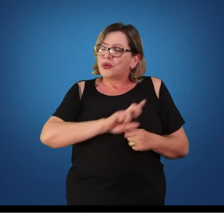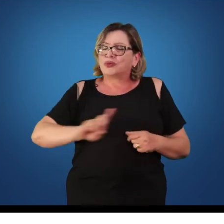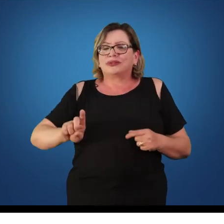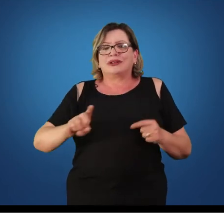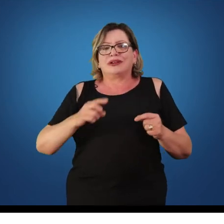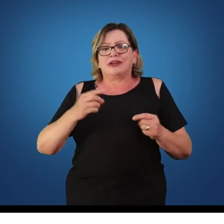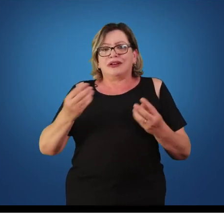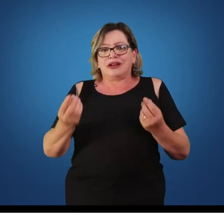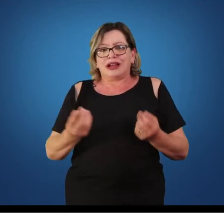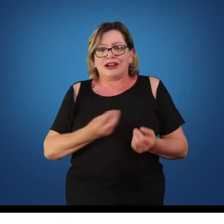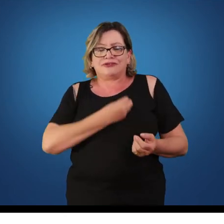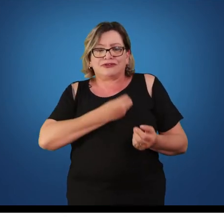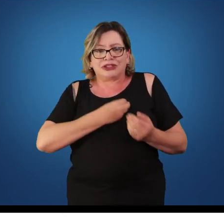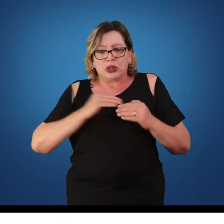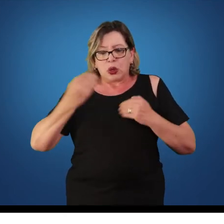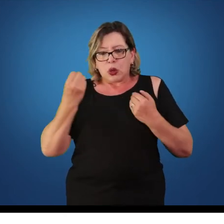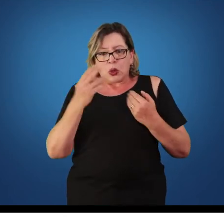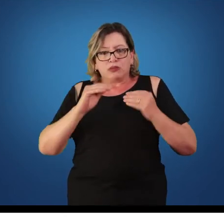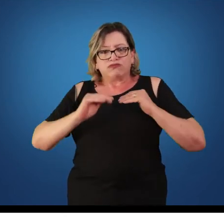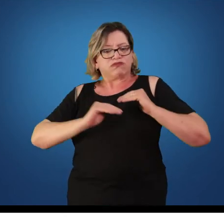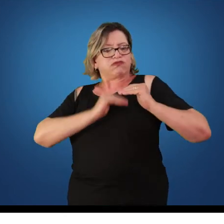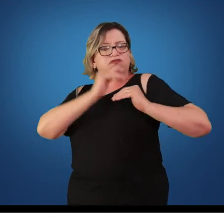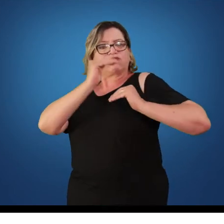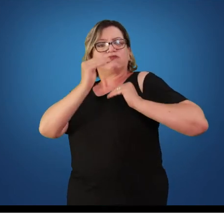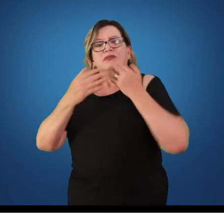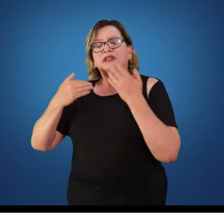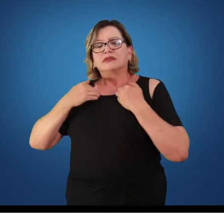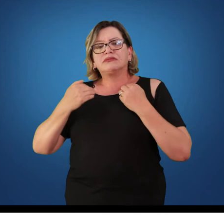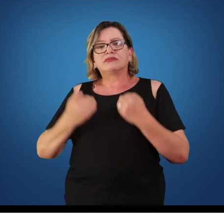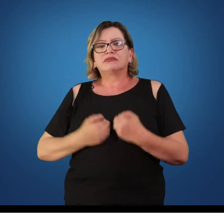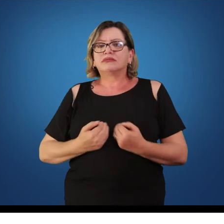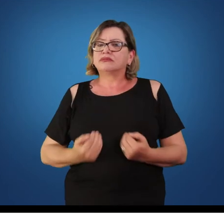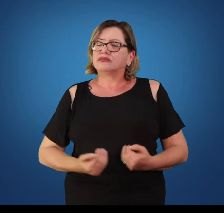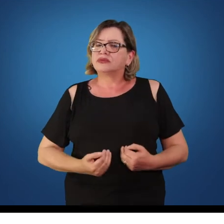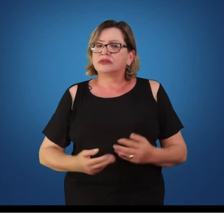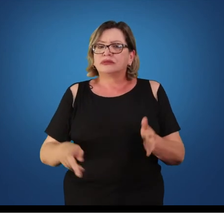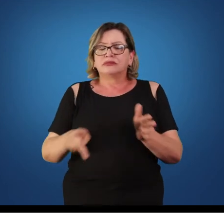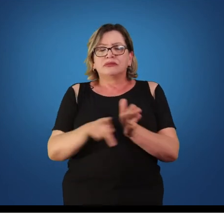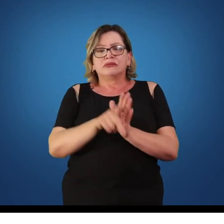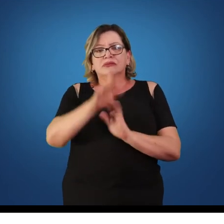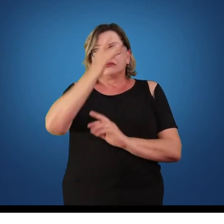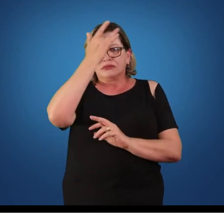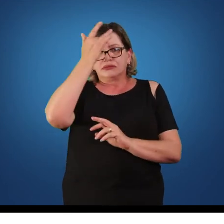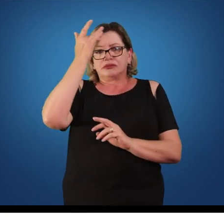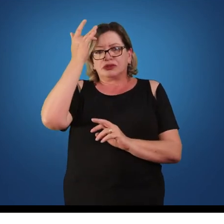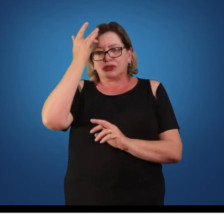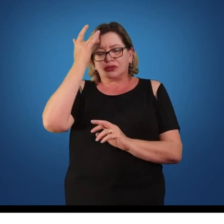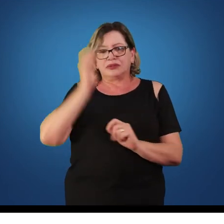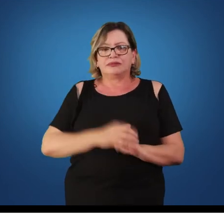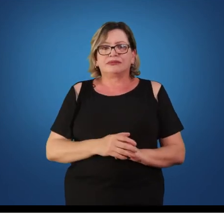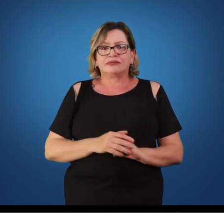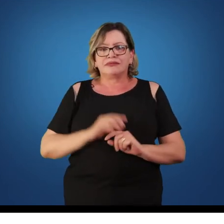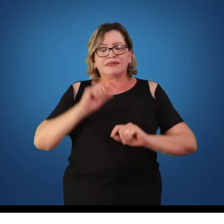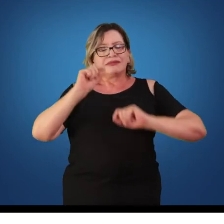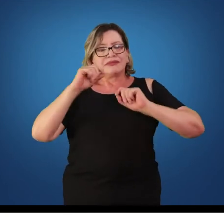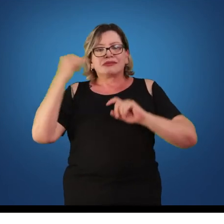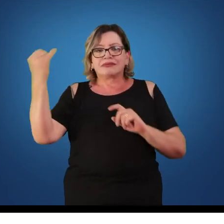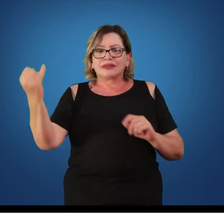desenvolvimento físico, ou seja, para o ganho de condicionamento aeróbico ou de força muscular. O que é importante, terminando aqui,